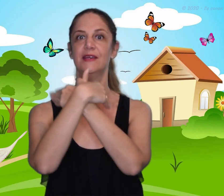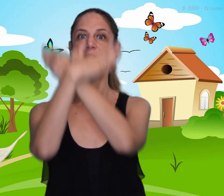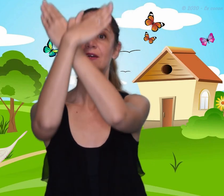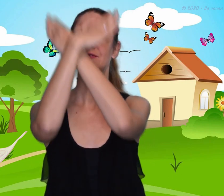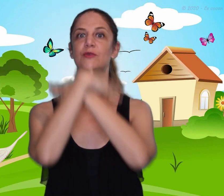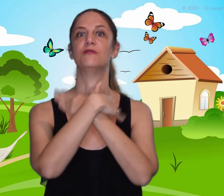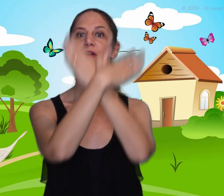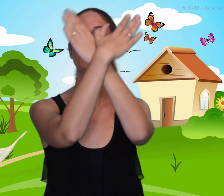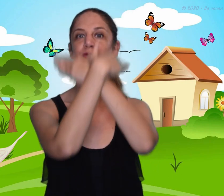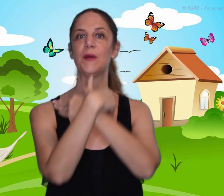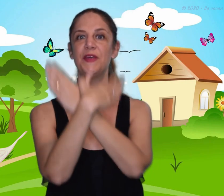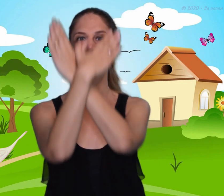le vol du papillon.